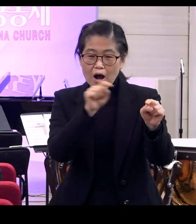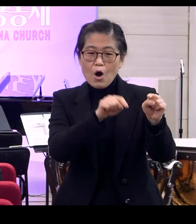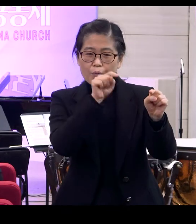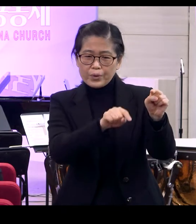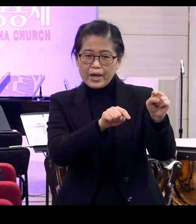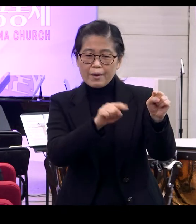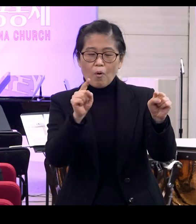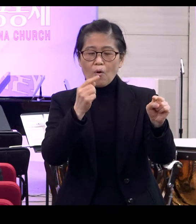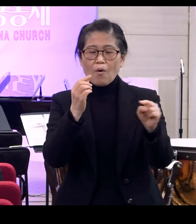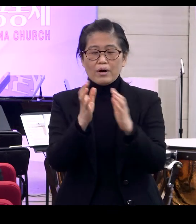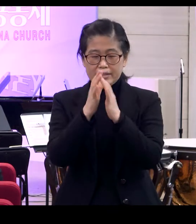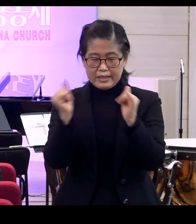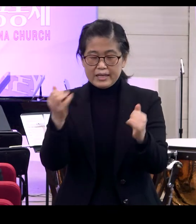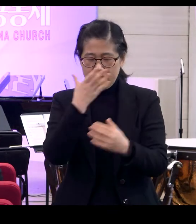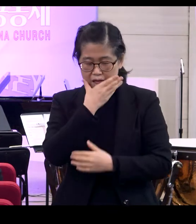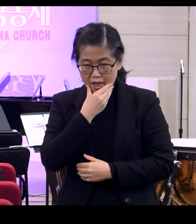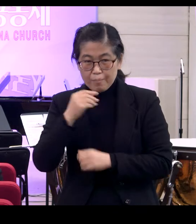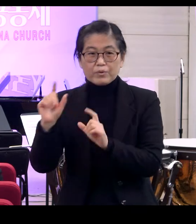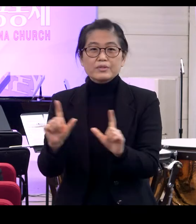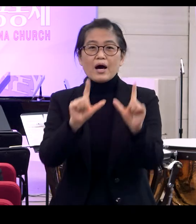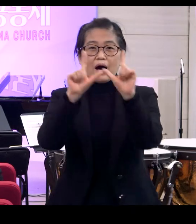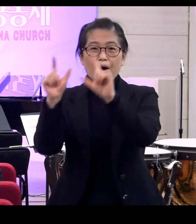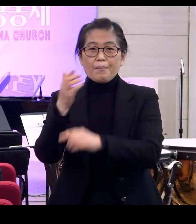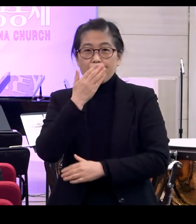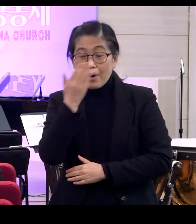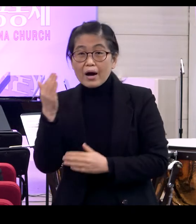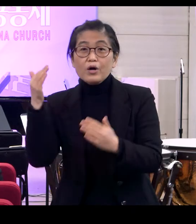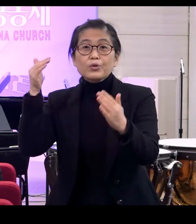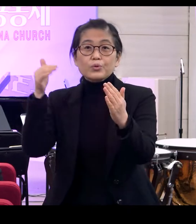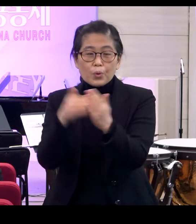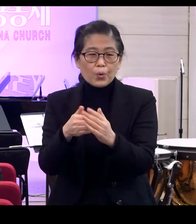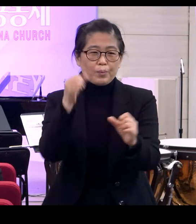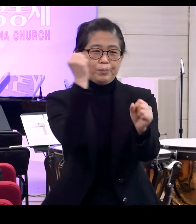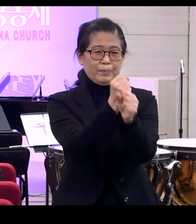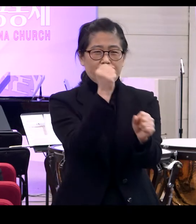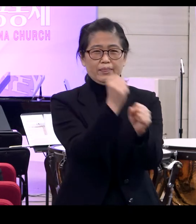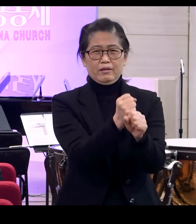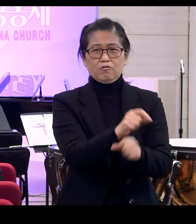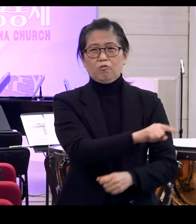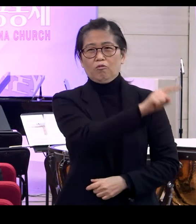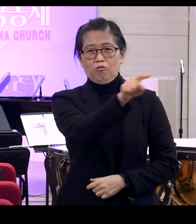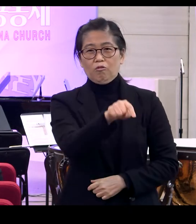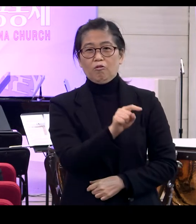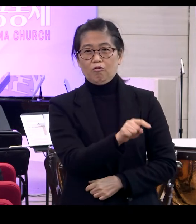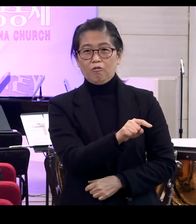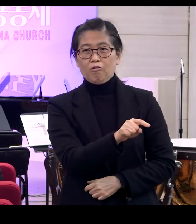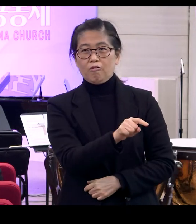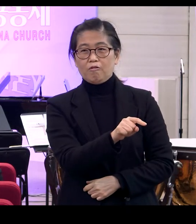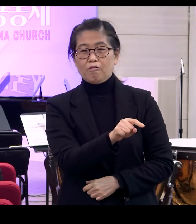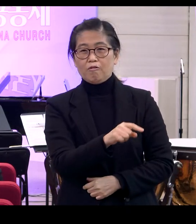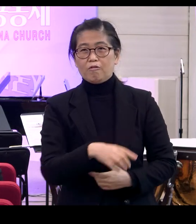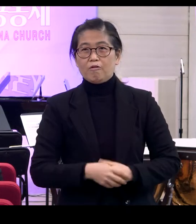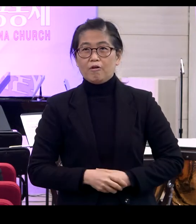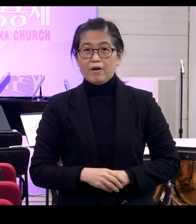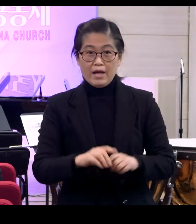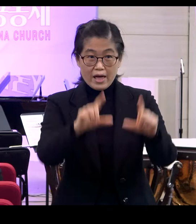인간이 행복하게 살 수 있게 하기 위하여 만드신 것이다 하는 그겁니다 해와